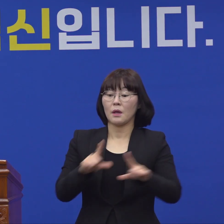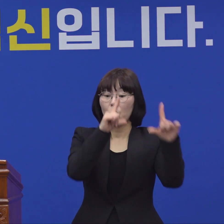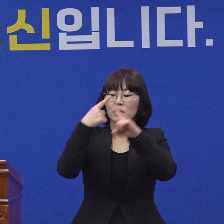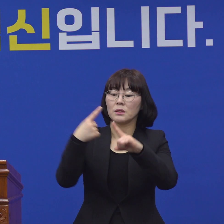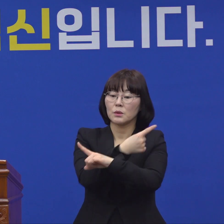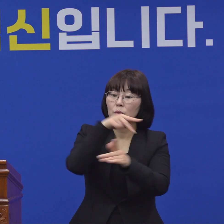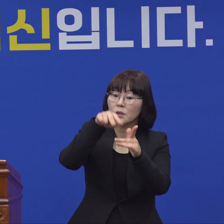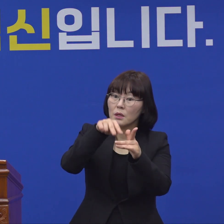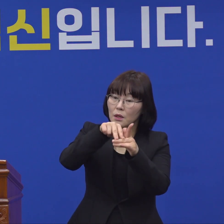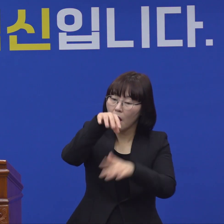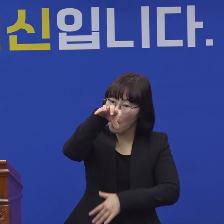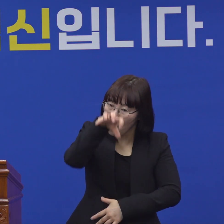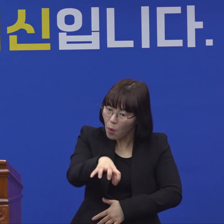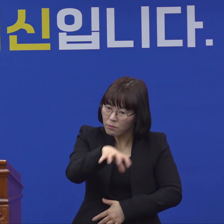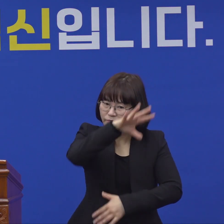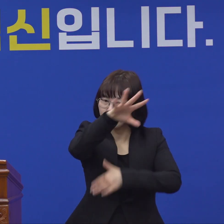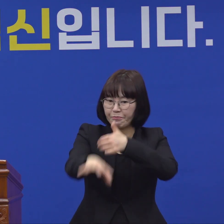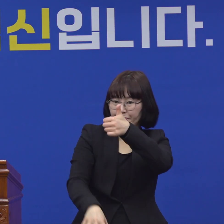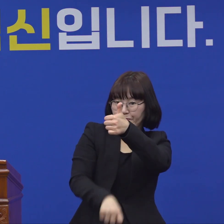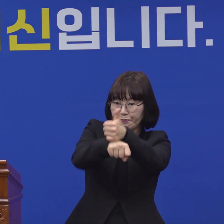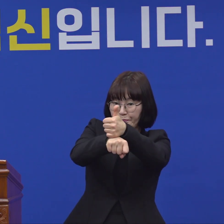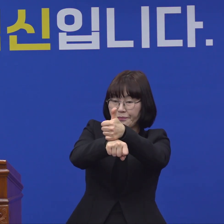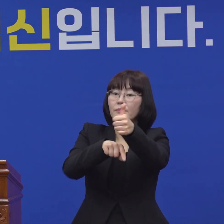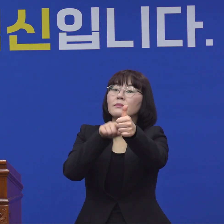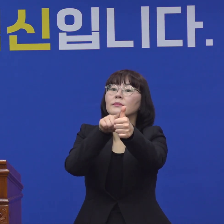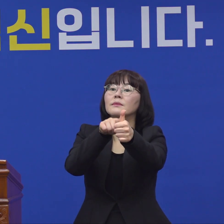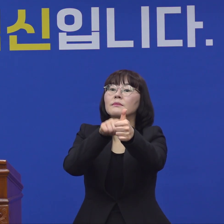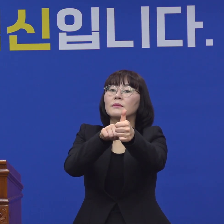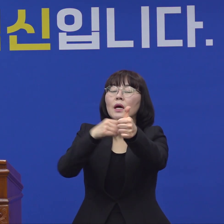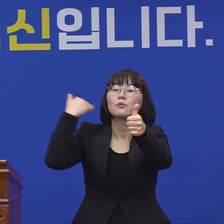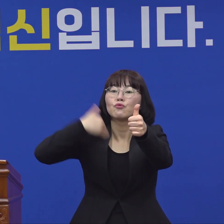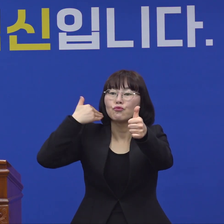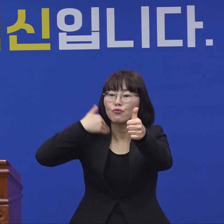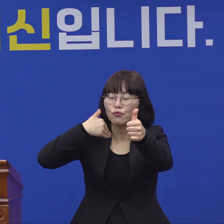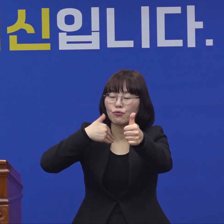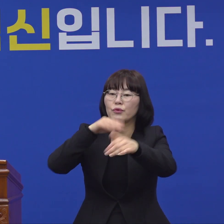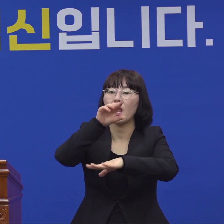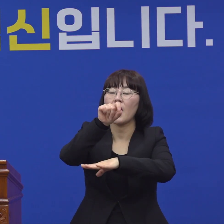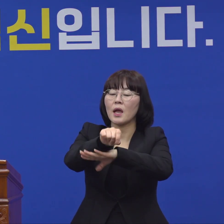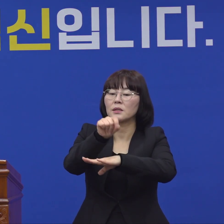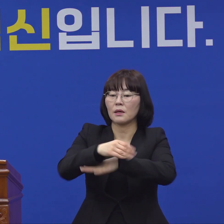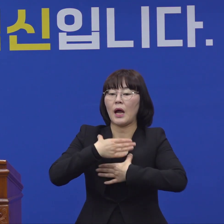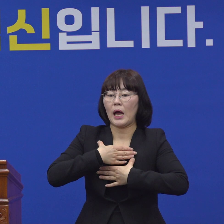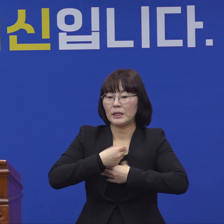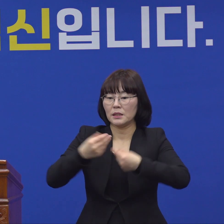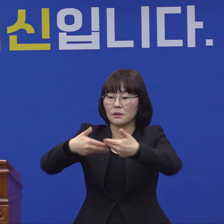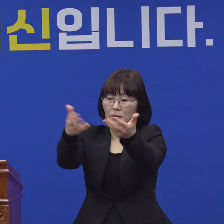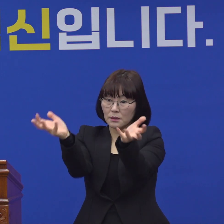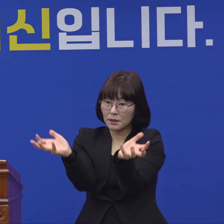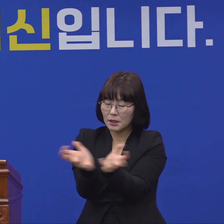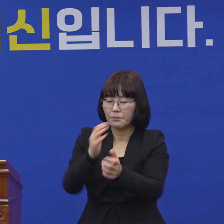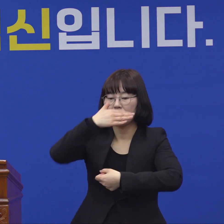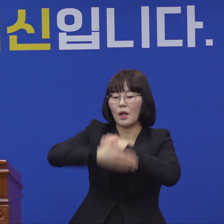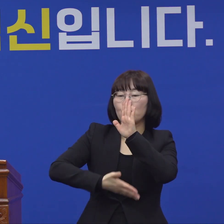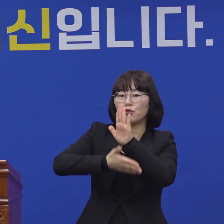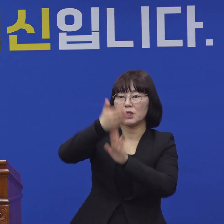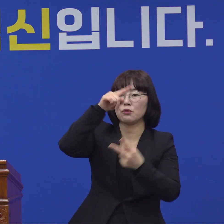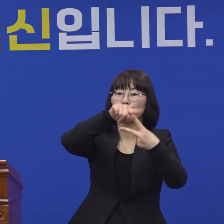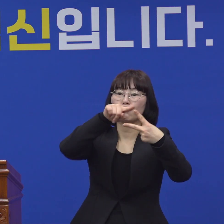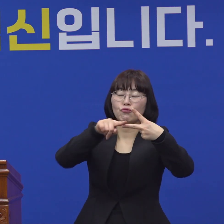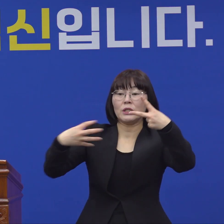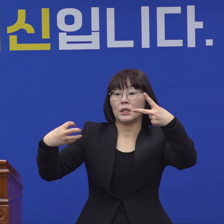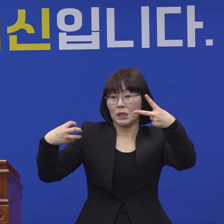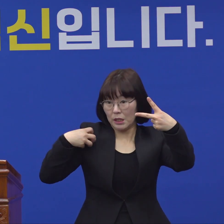생활치료센터에는 총괄하는 부분은 우리 행정안전부 또는 대구시가 주로 담당을 합니다. 그리고 경비